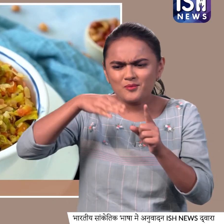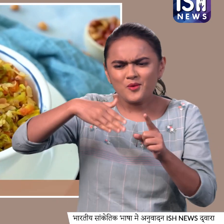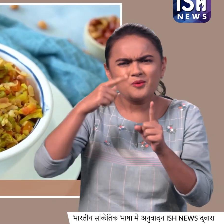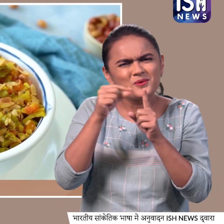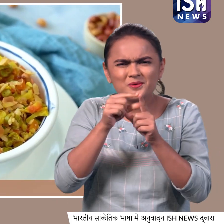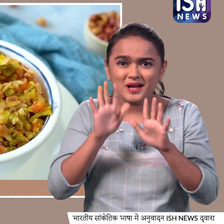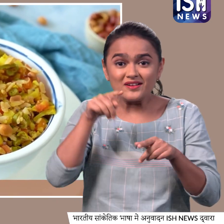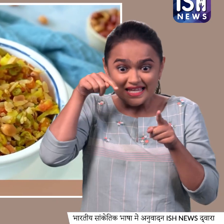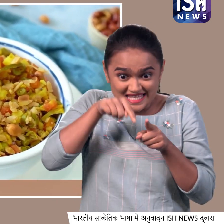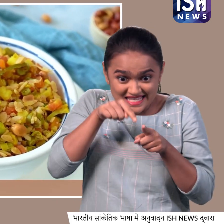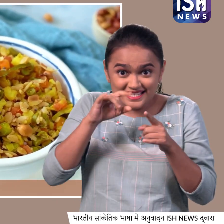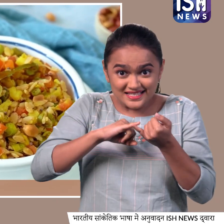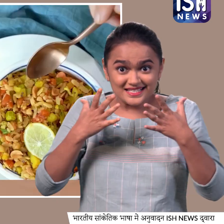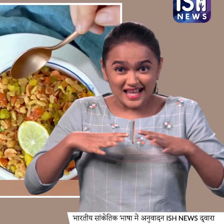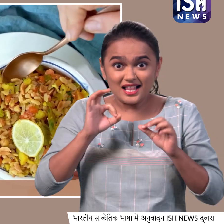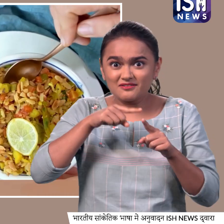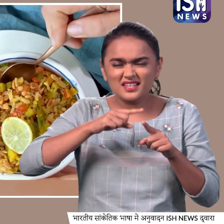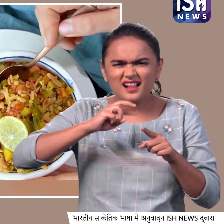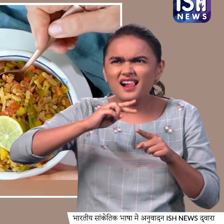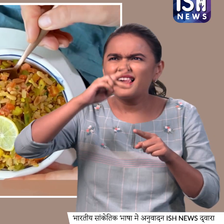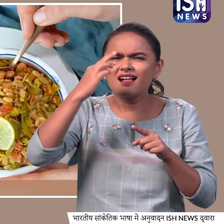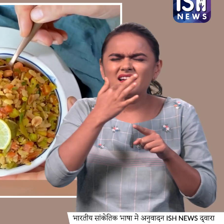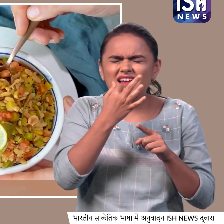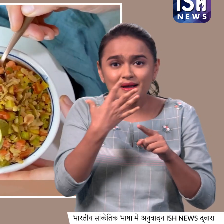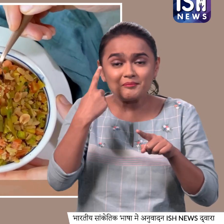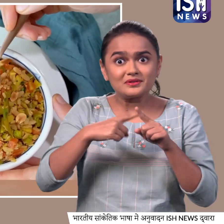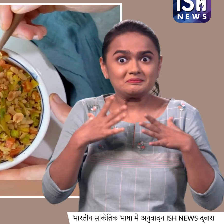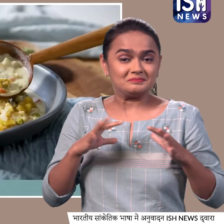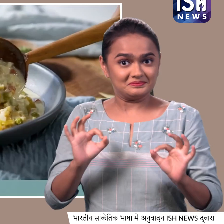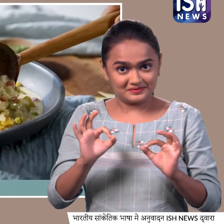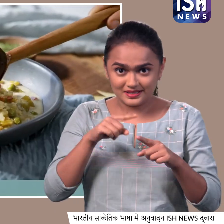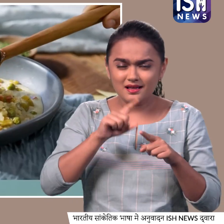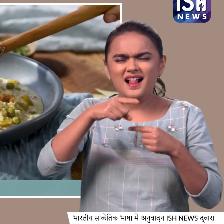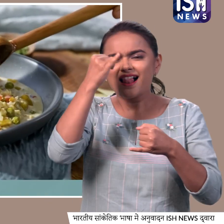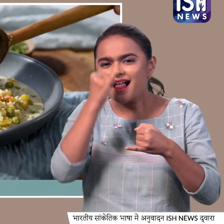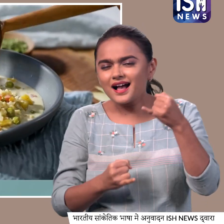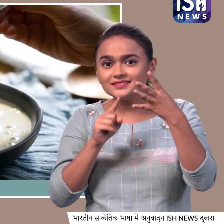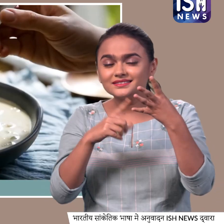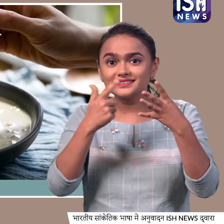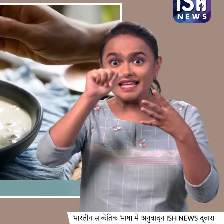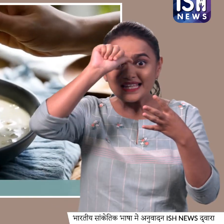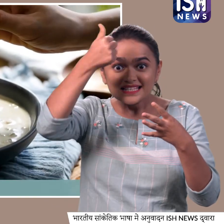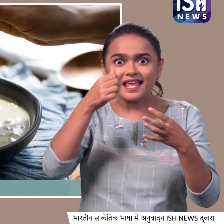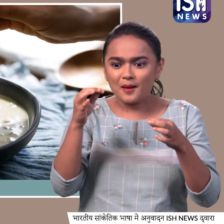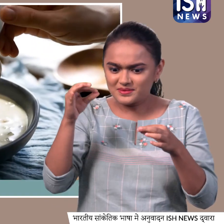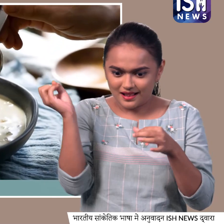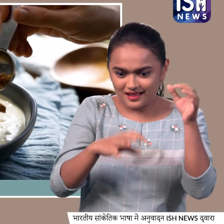बनाते हैं ये साथवेक पोहा उससे तीन गुना जादा बोच्टिक है और आखिर में इंडियन फ्लेवर से भरी